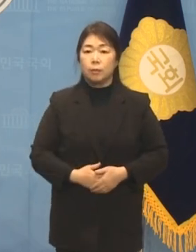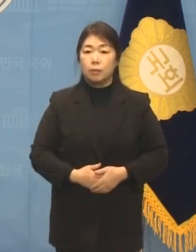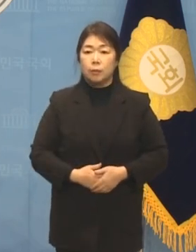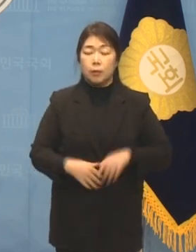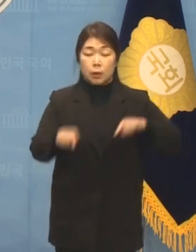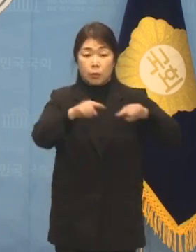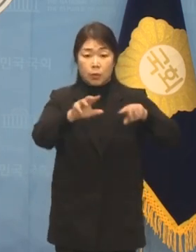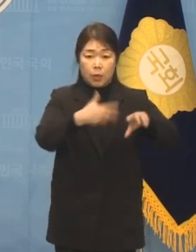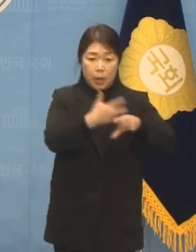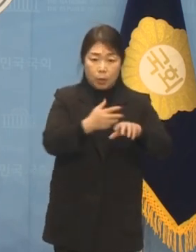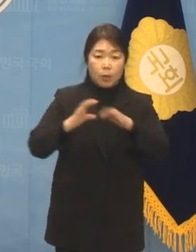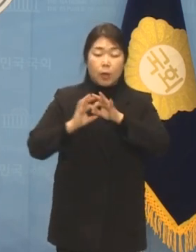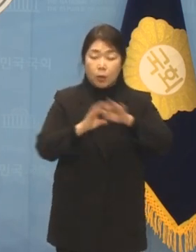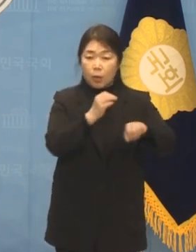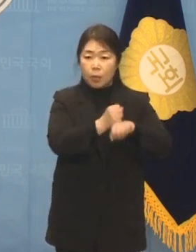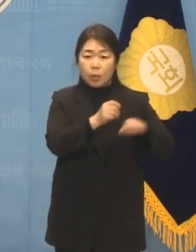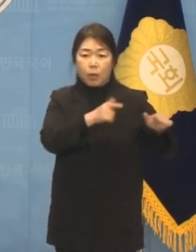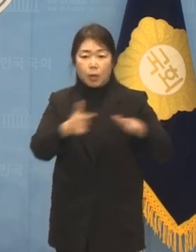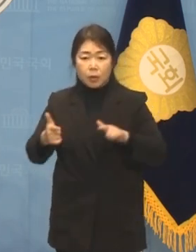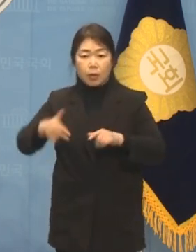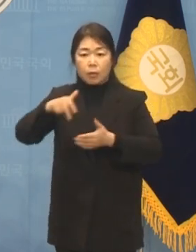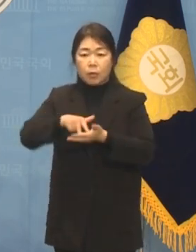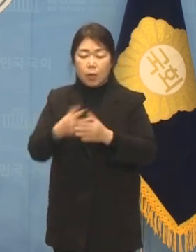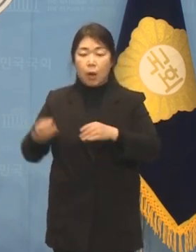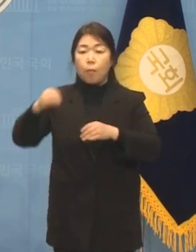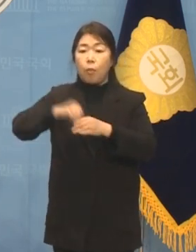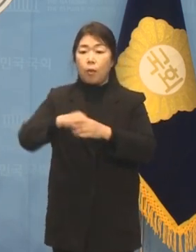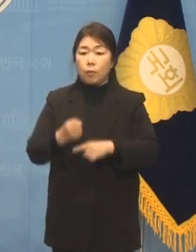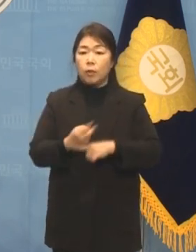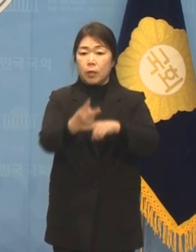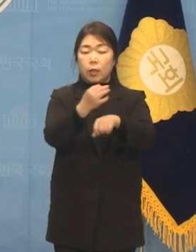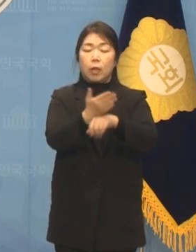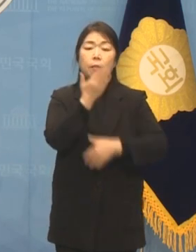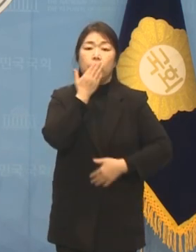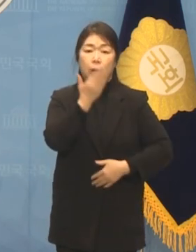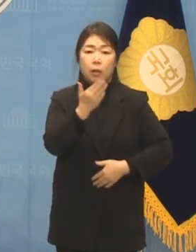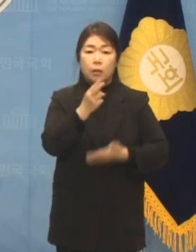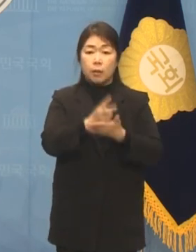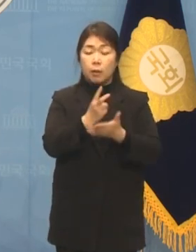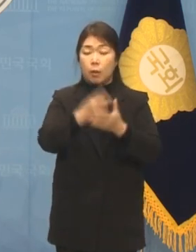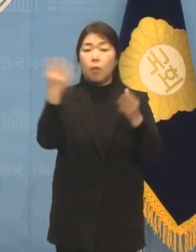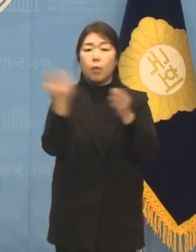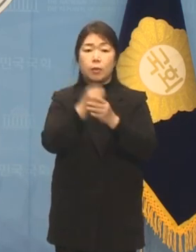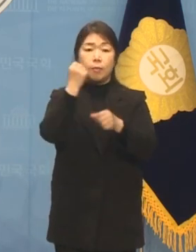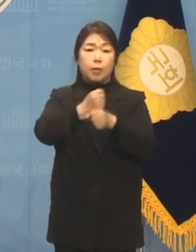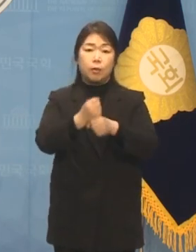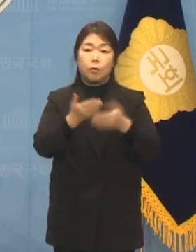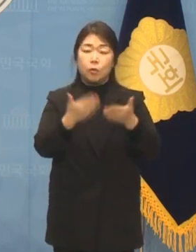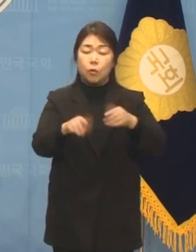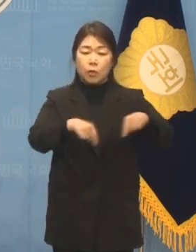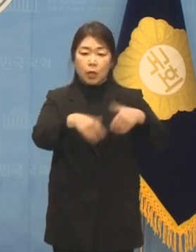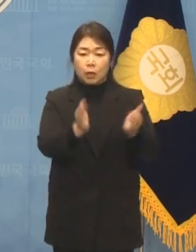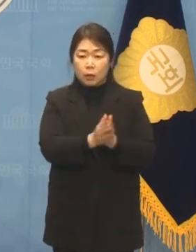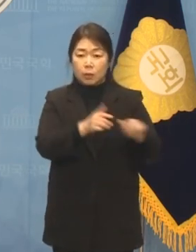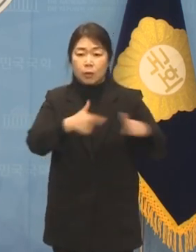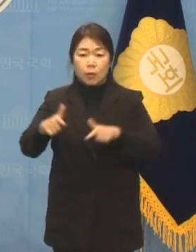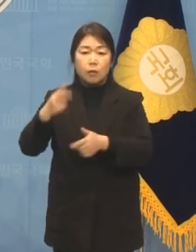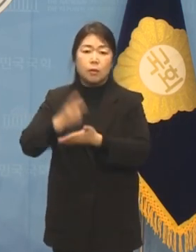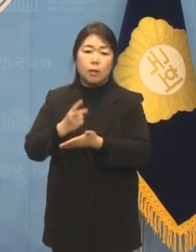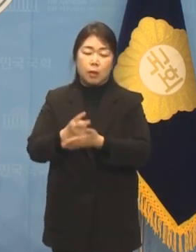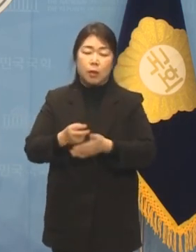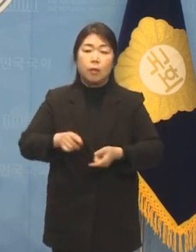정치개혁으로 다양한 목소리가 정치에 닿을 수 있는 제도를 완성하고 다당제 연합정치가